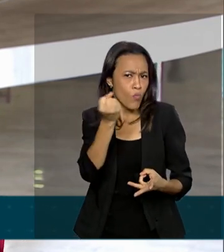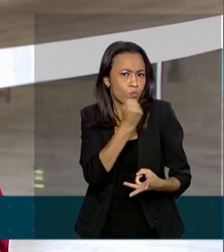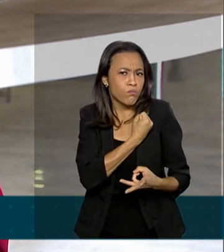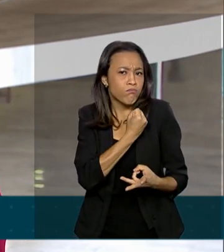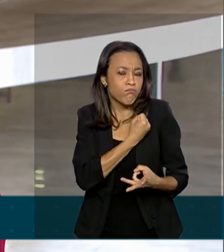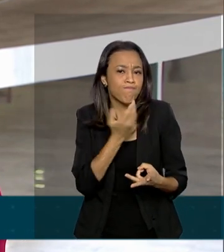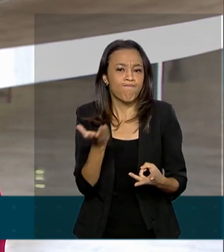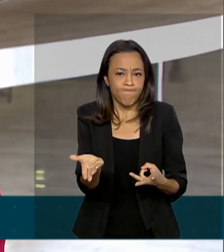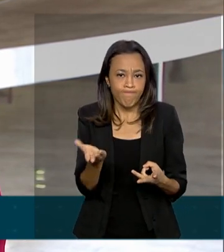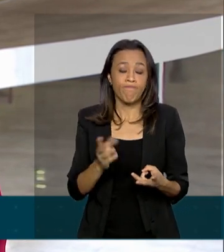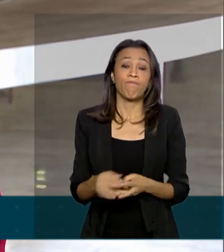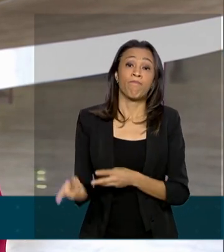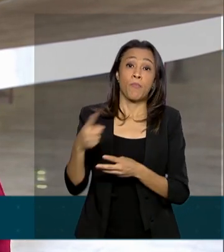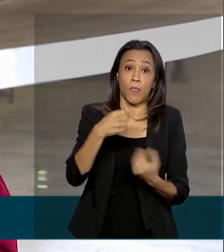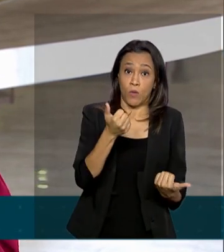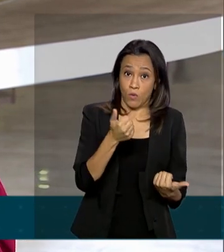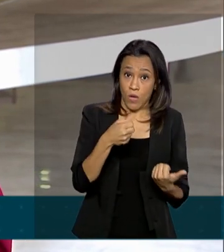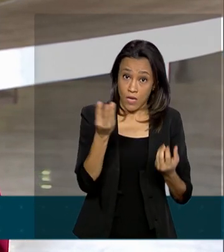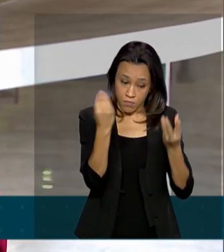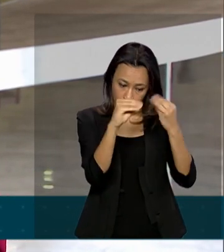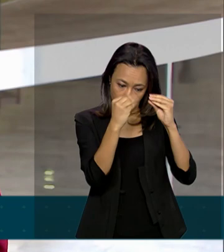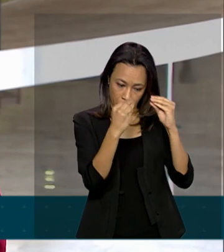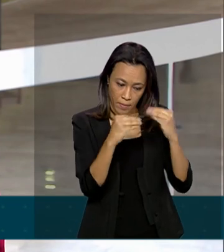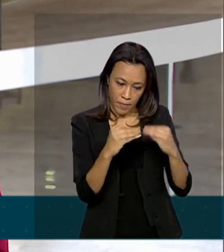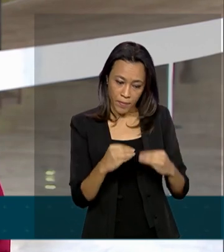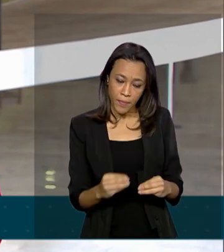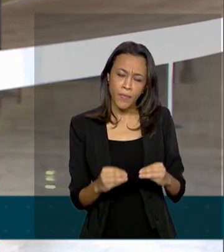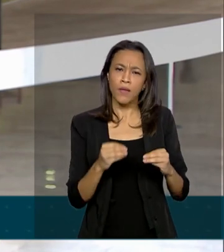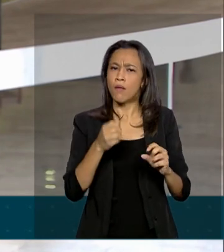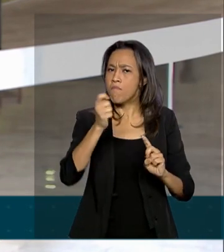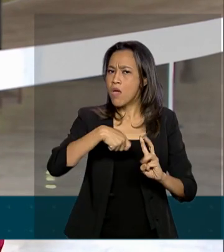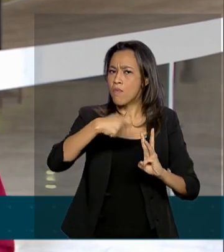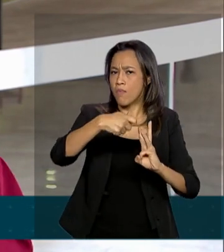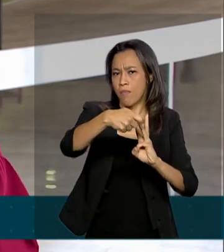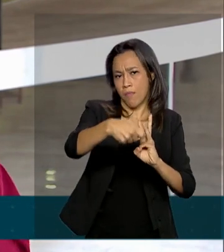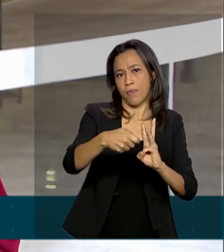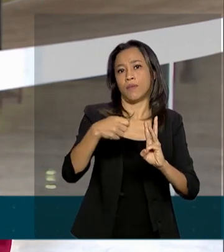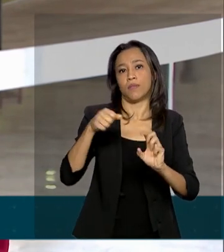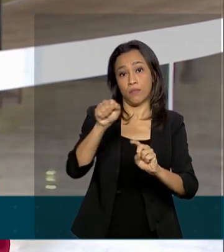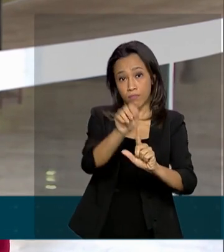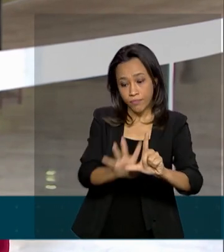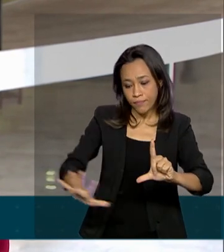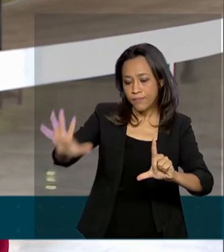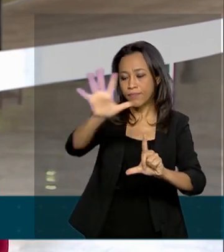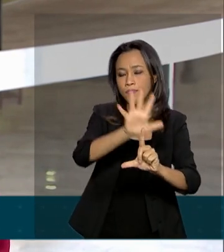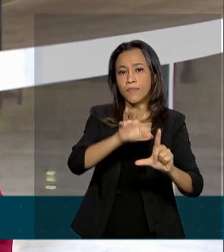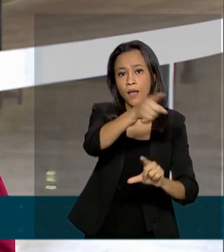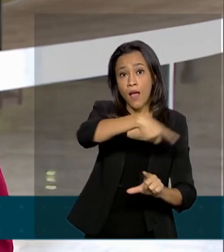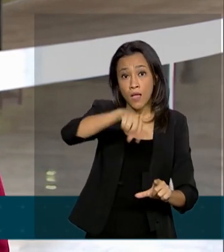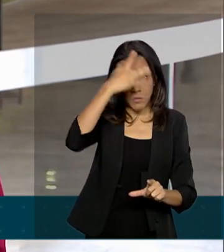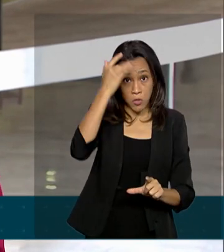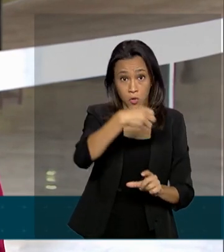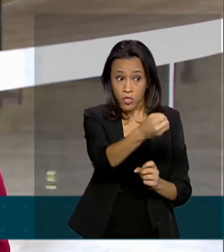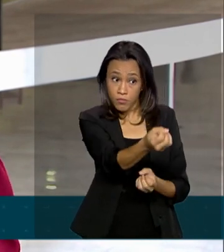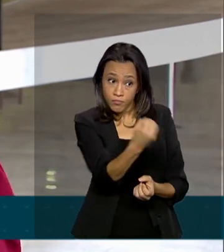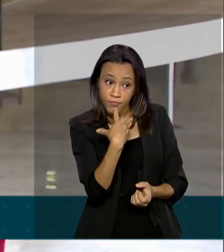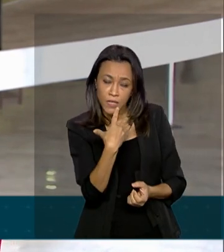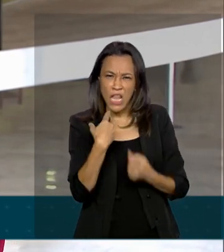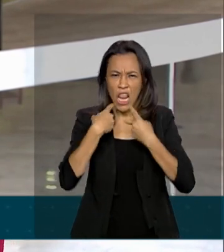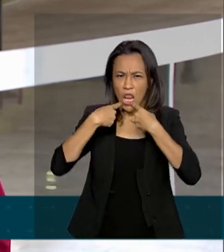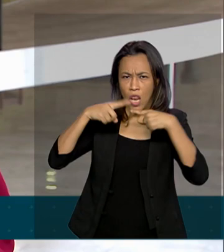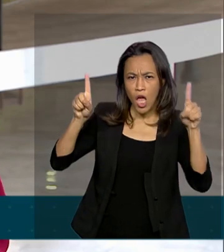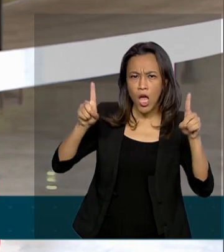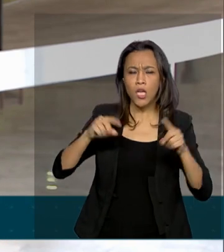Os dados do auxílio emergencial serão atualizados mensalmente. E o cidadão também pode enviar denúncias sobre